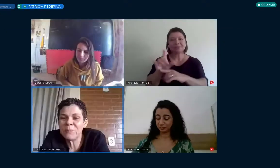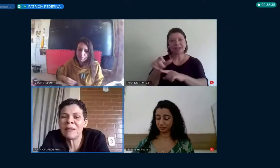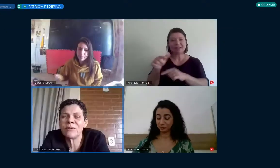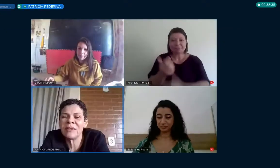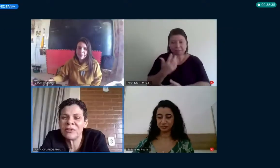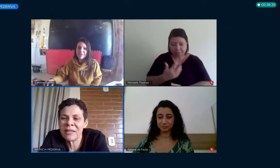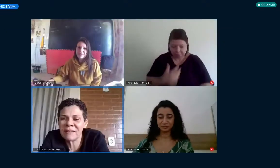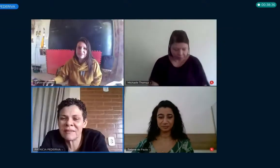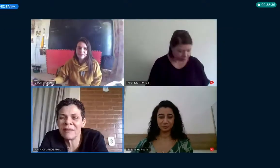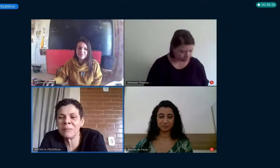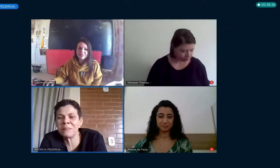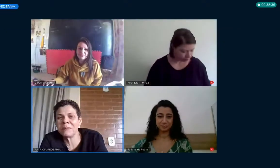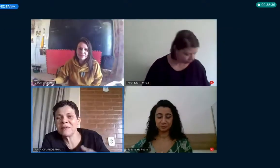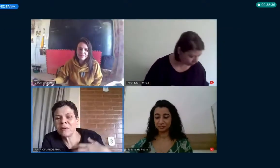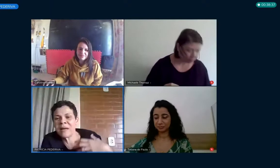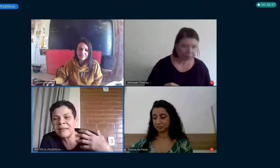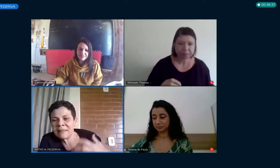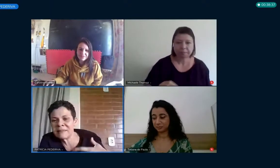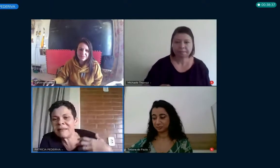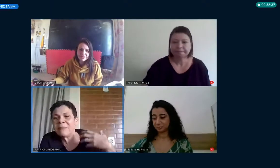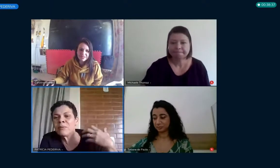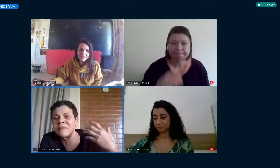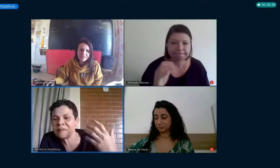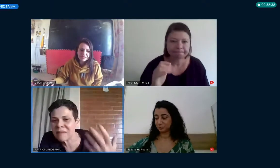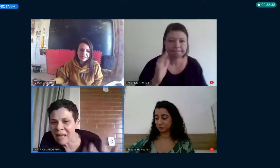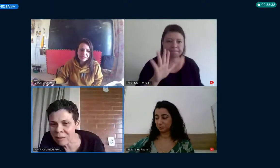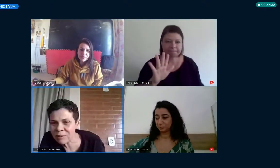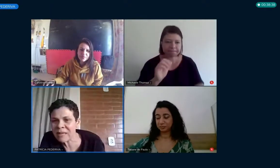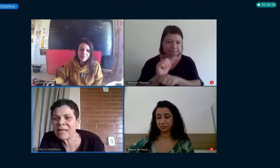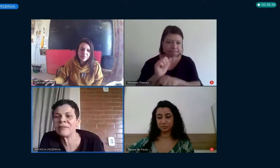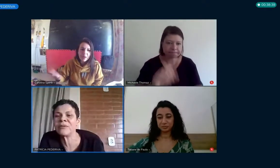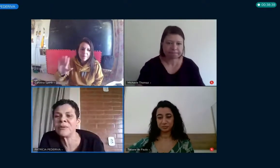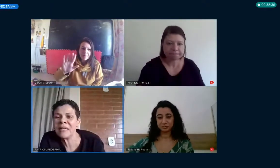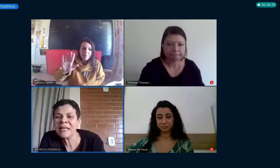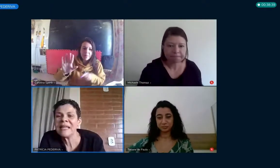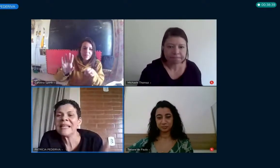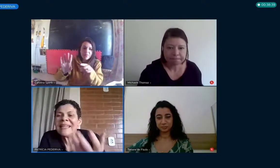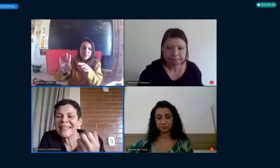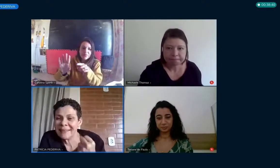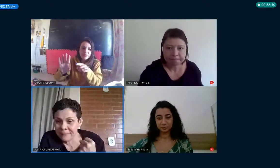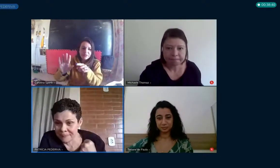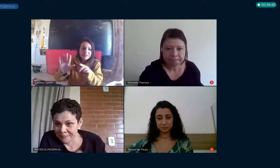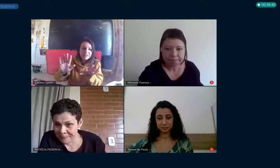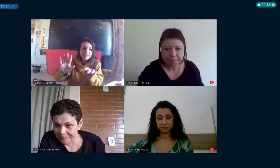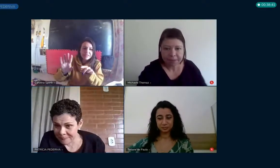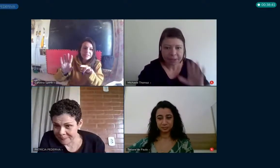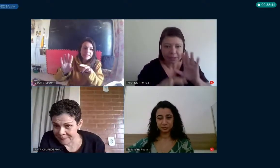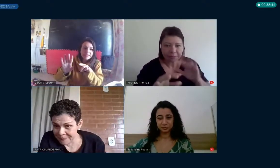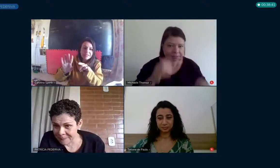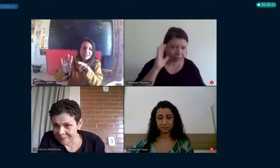estudo, pela sua dedicação, pelo seu carinho em se debruçar no texto e